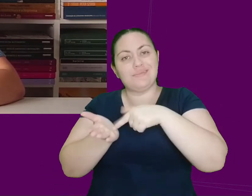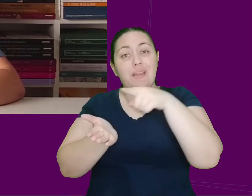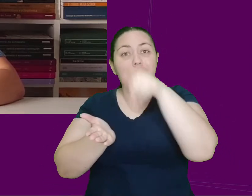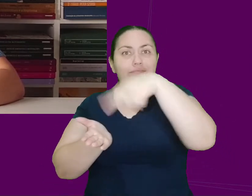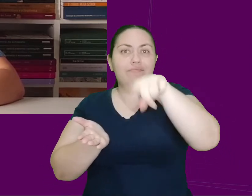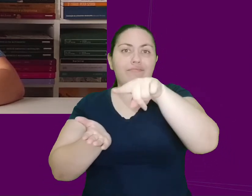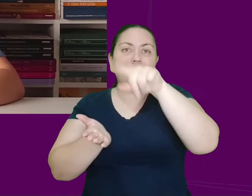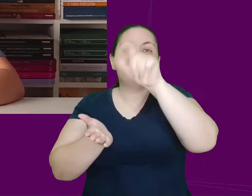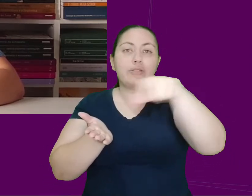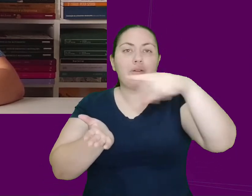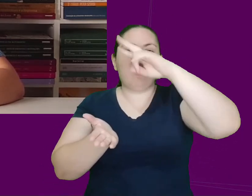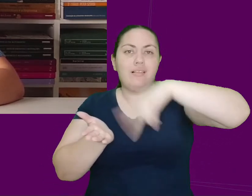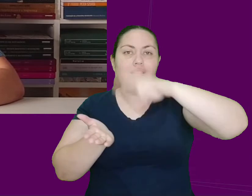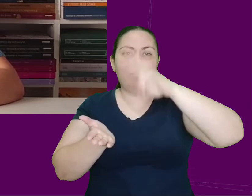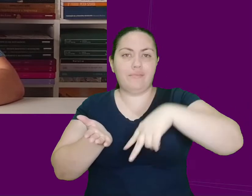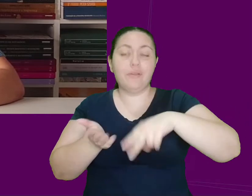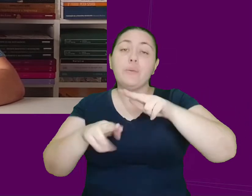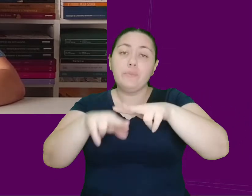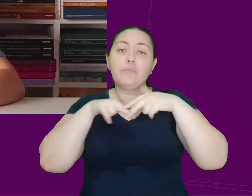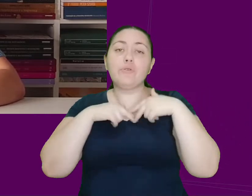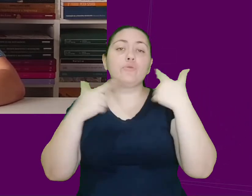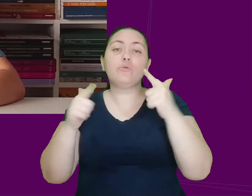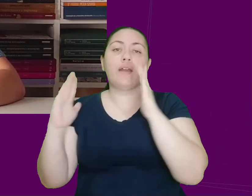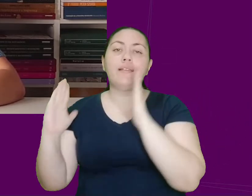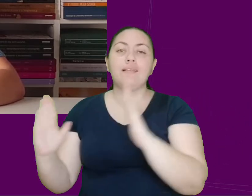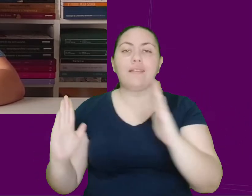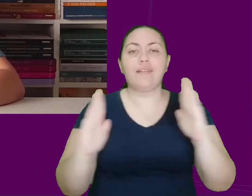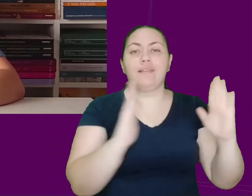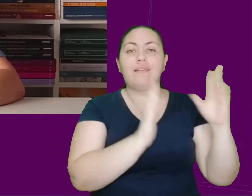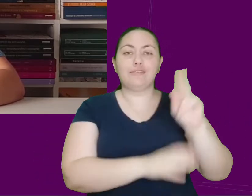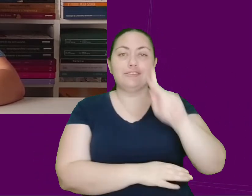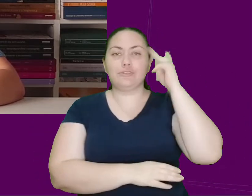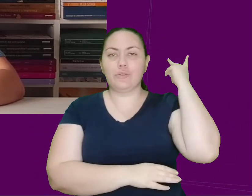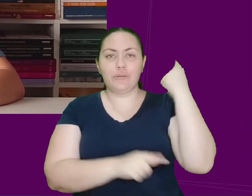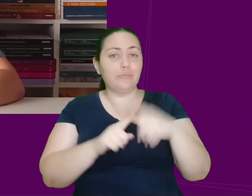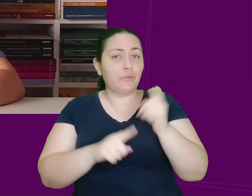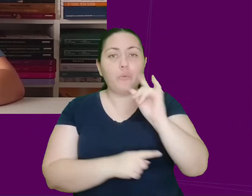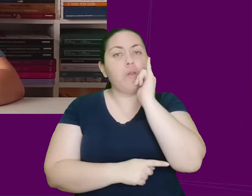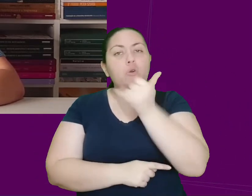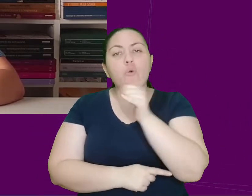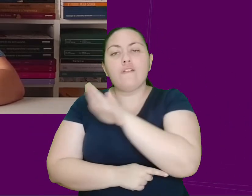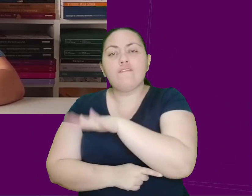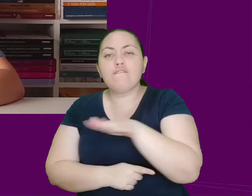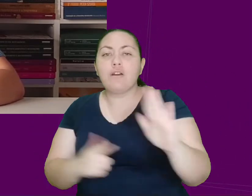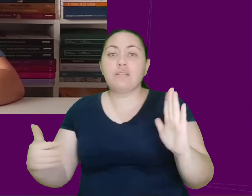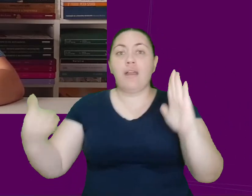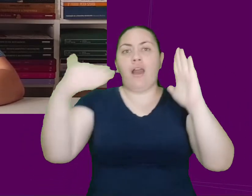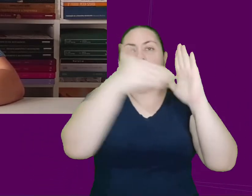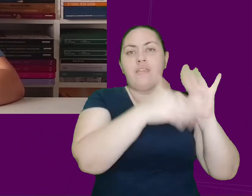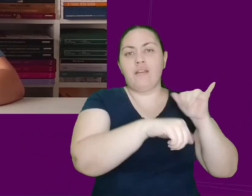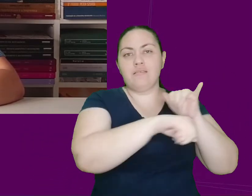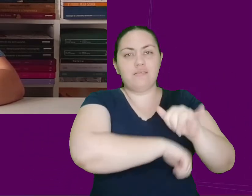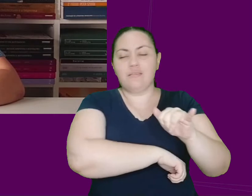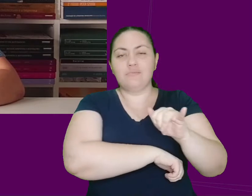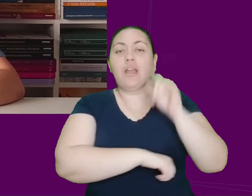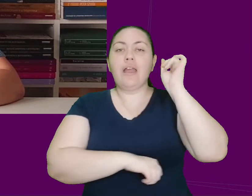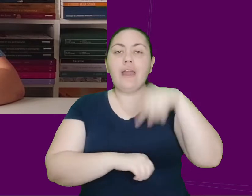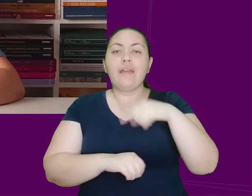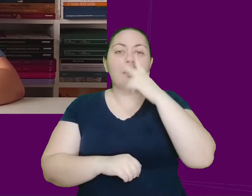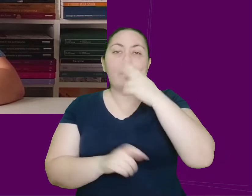os fatos são relatados de maneira não linear, pois Marcelo não conta sua história da infância até o momento do acidente, mas sim indo